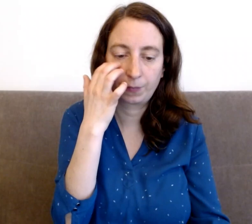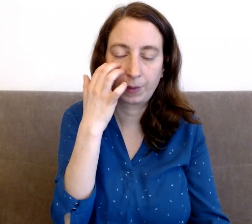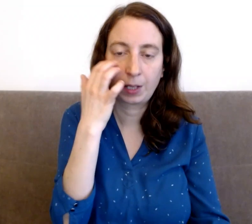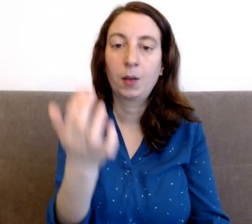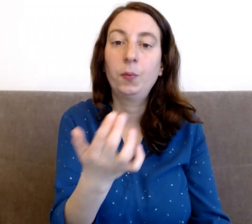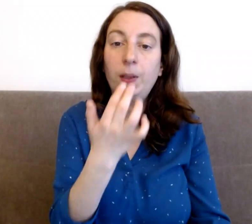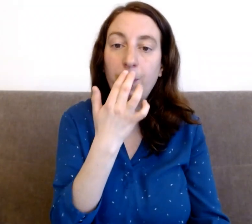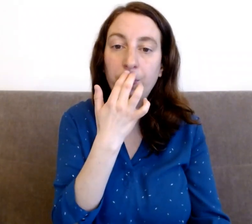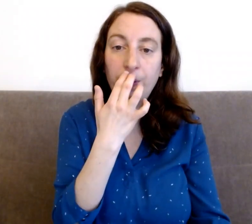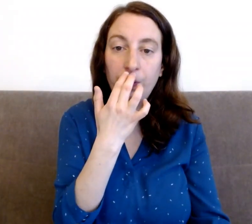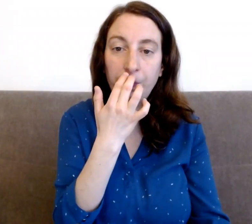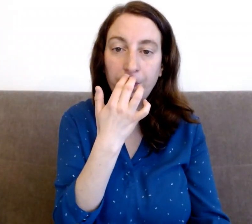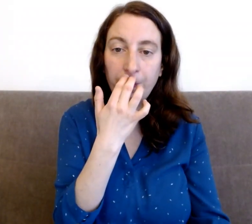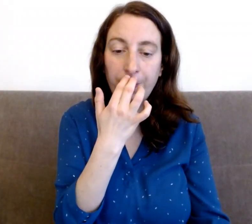Puis tapotez sous votre nez,